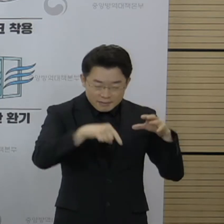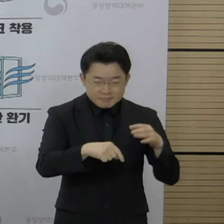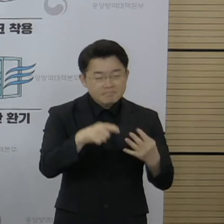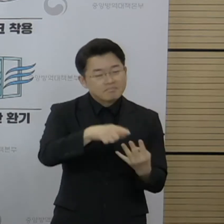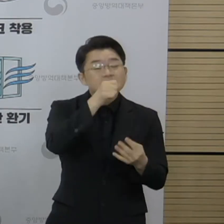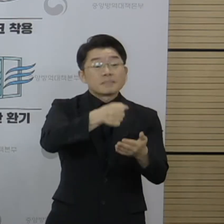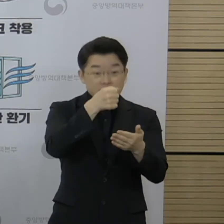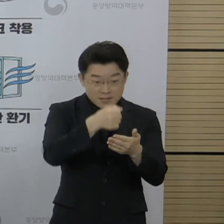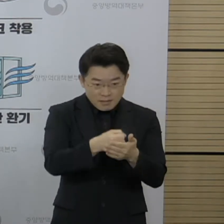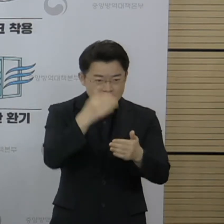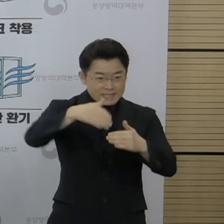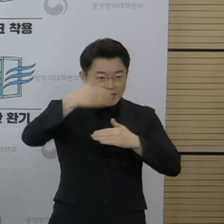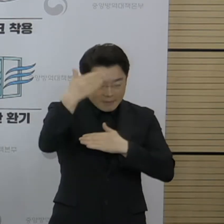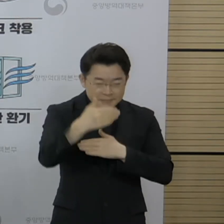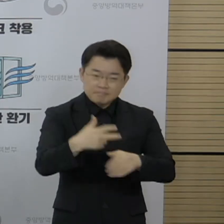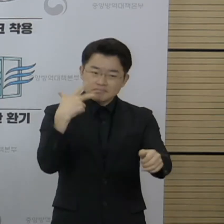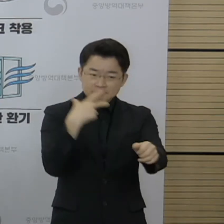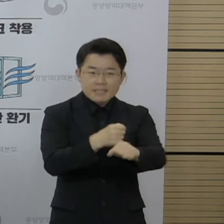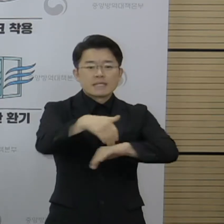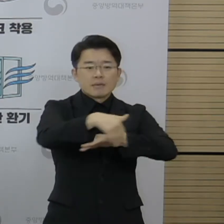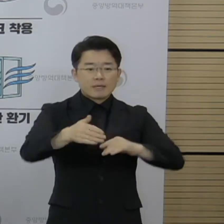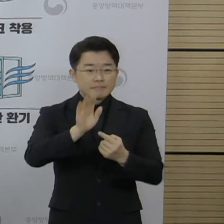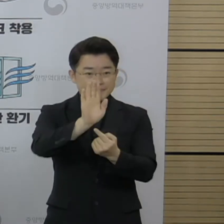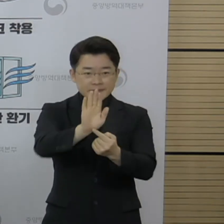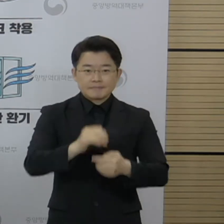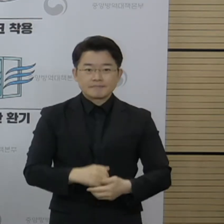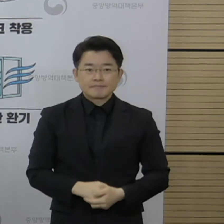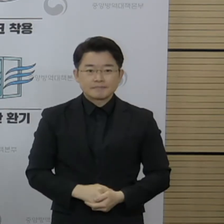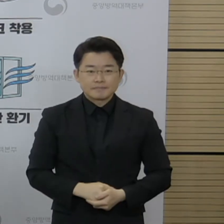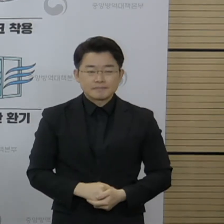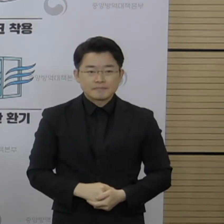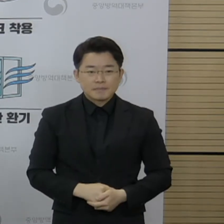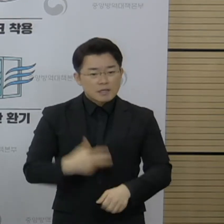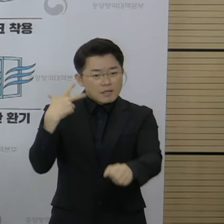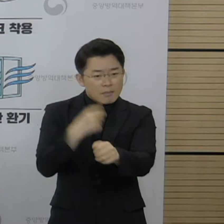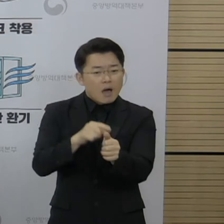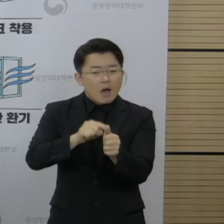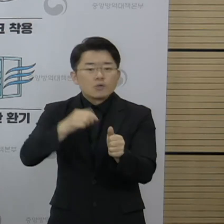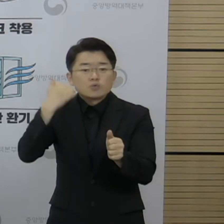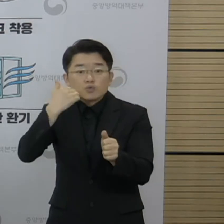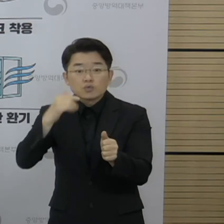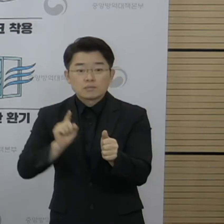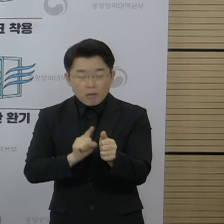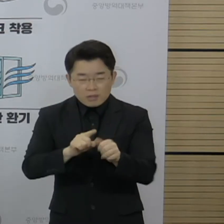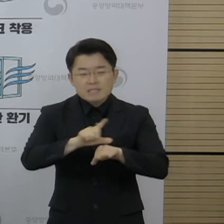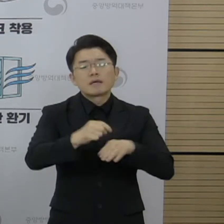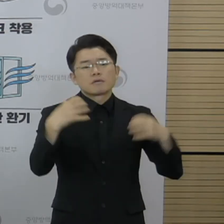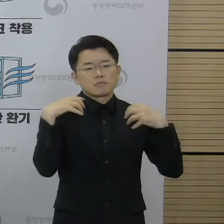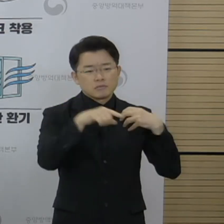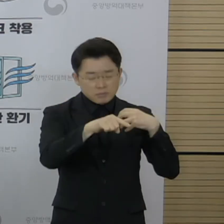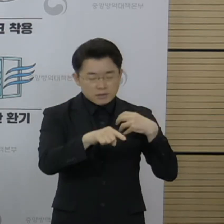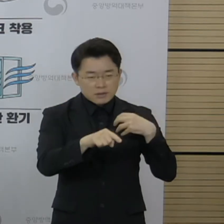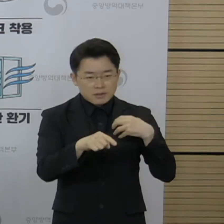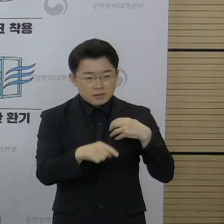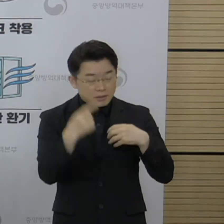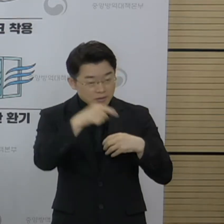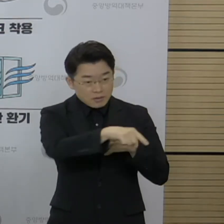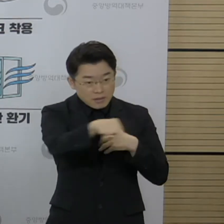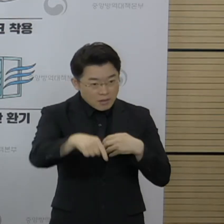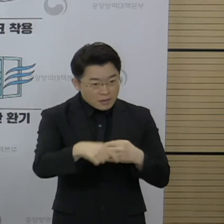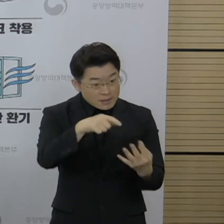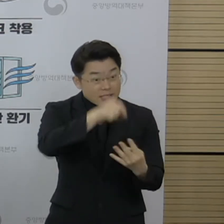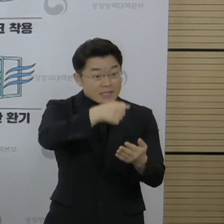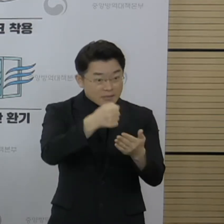계획을 별도로 발표드릴 예정이기 때문에 구체적인 세부 계획이 마련이 되면 지자체별로 보고를 드리도록 하겠습니다.